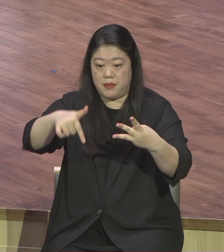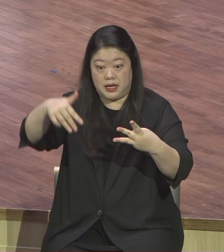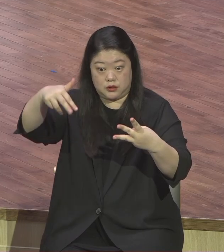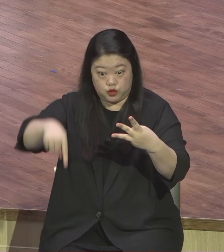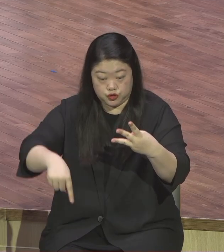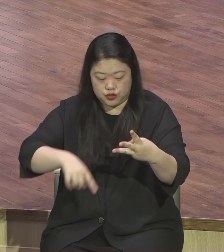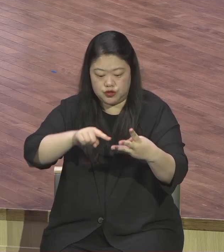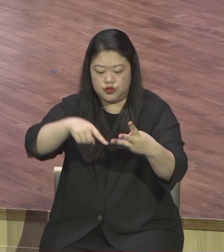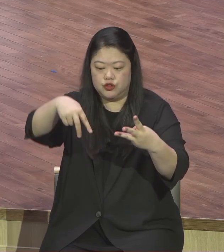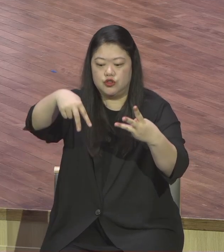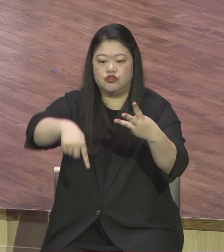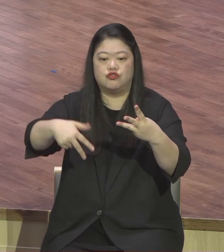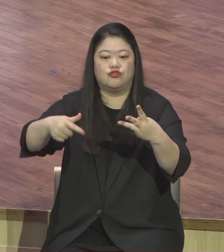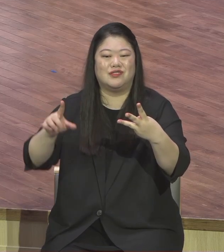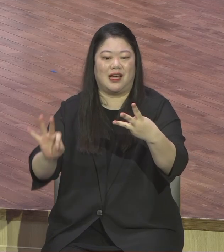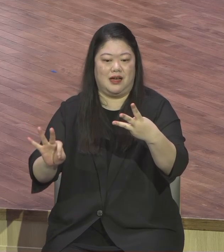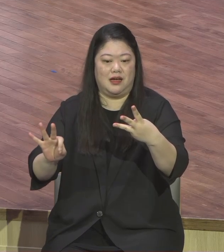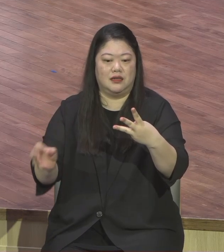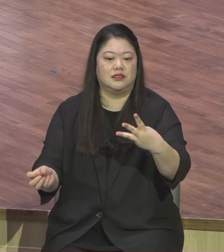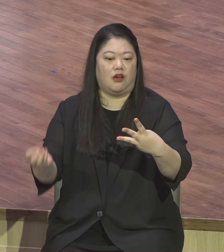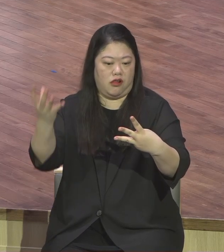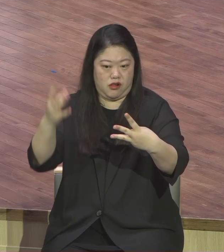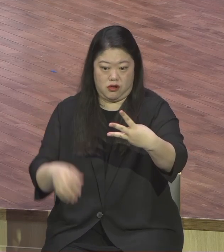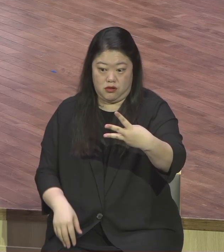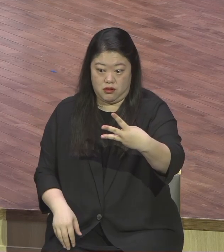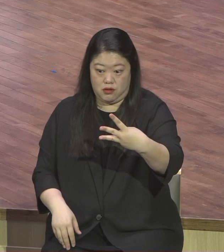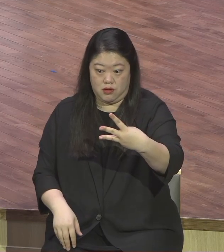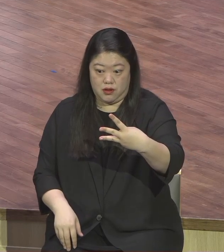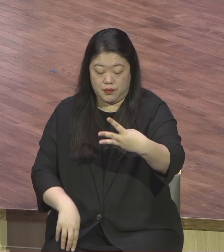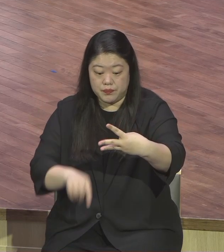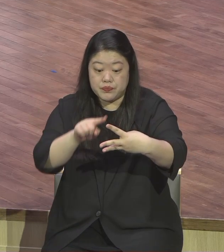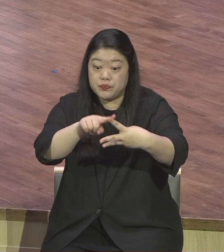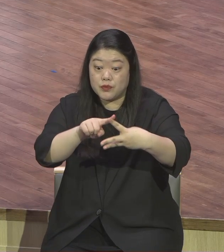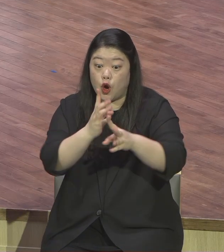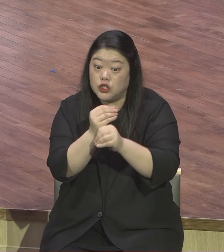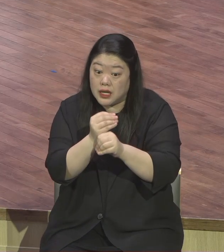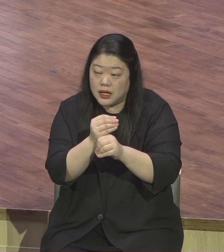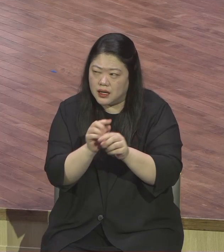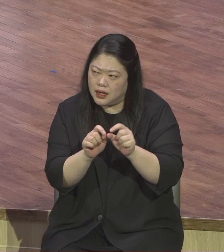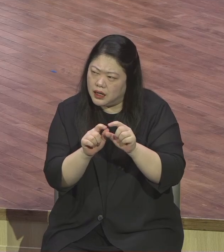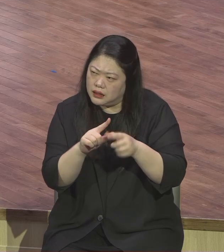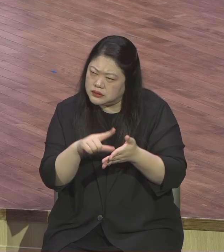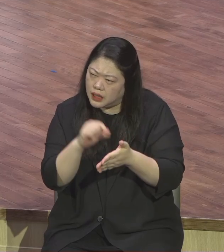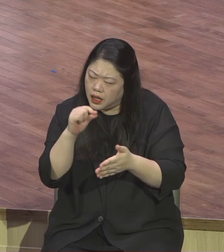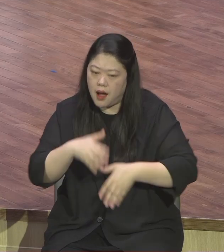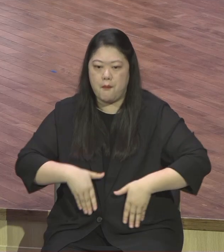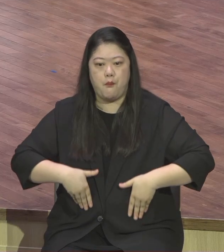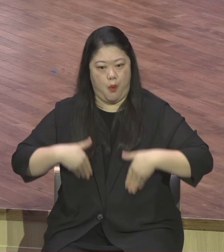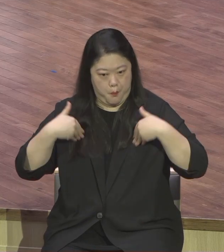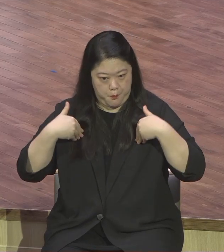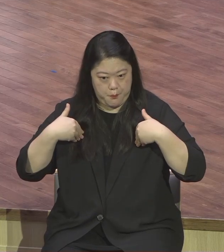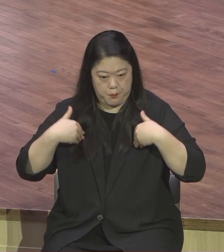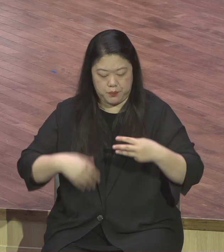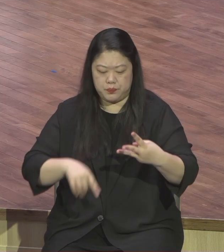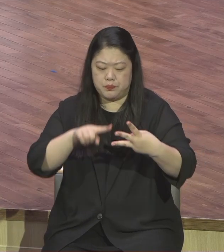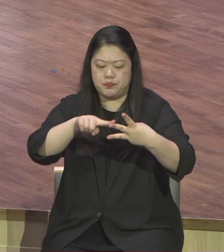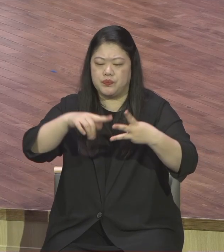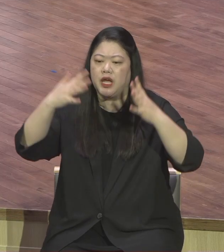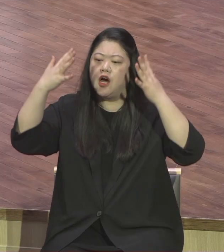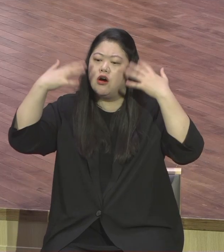6월절은 시기적으로 봄을 말하고 맥주절은 여름에 또